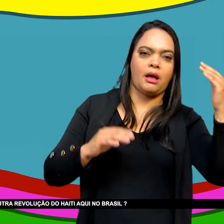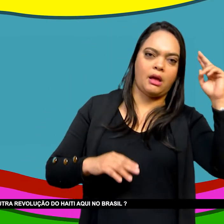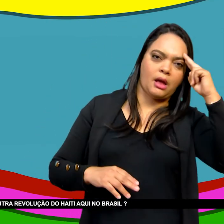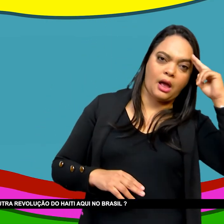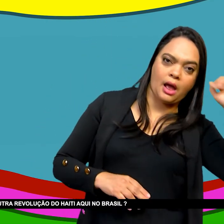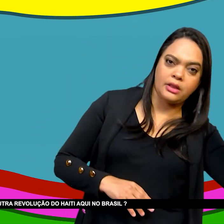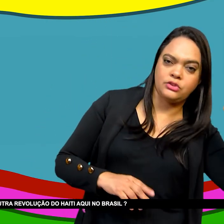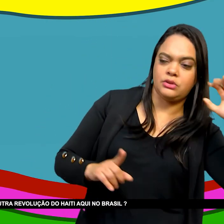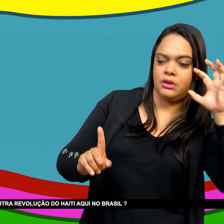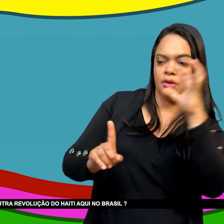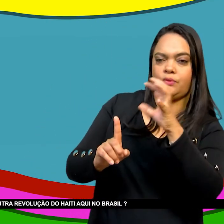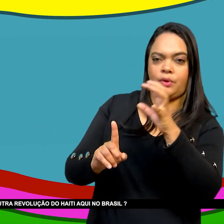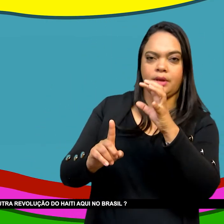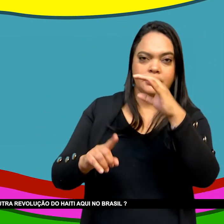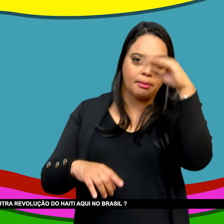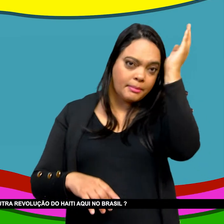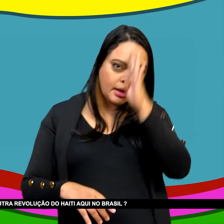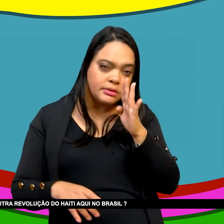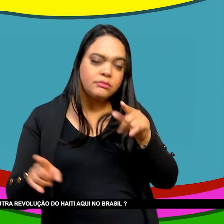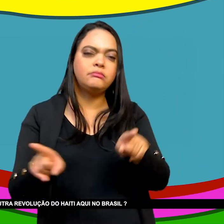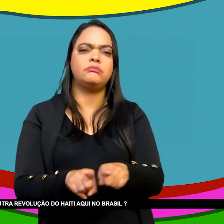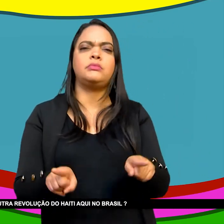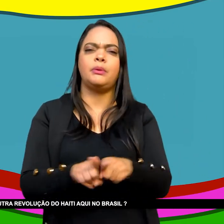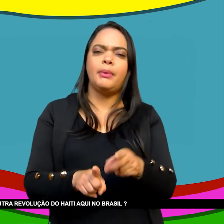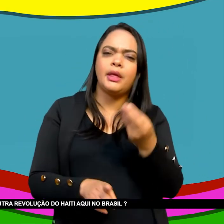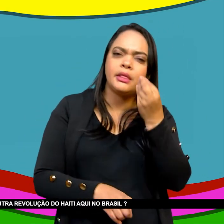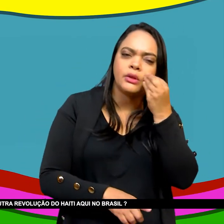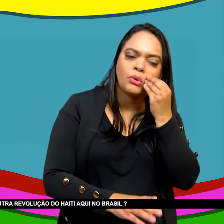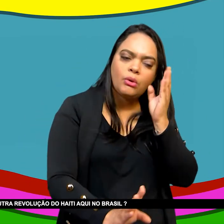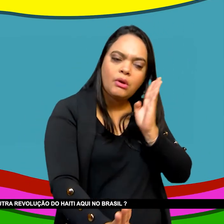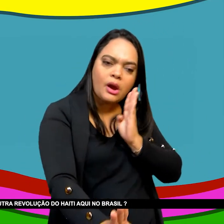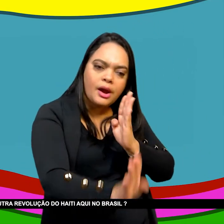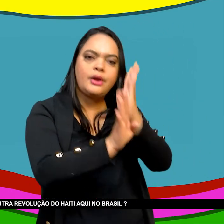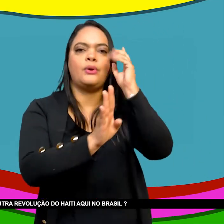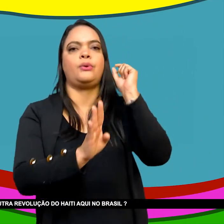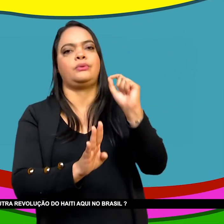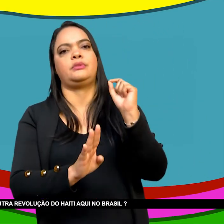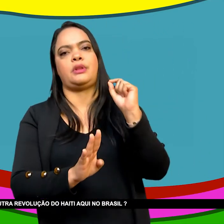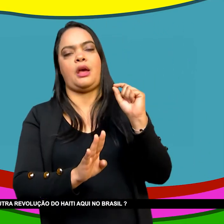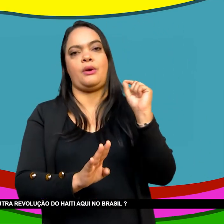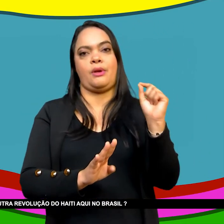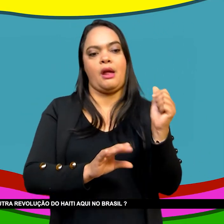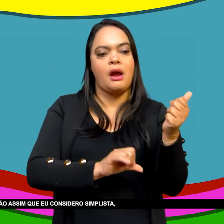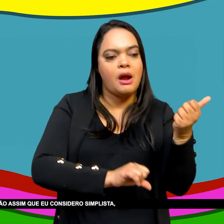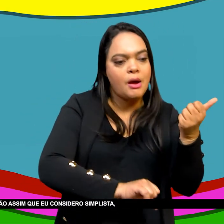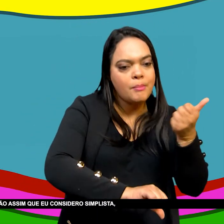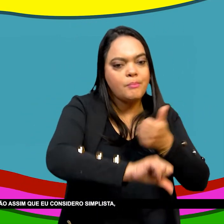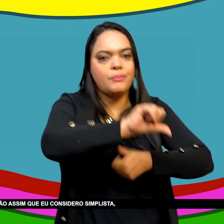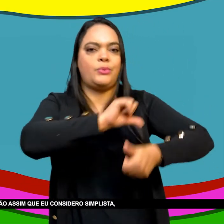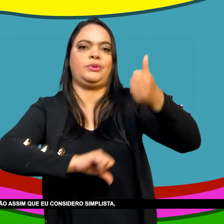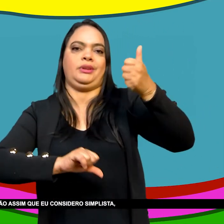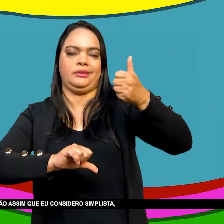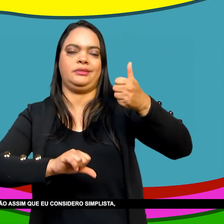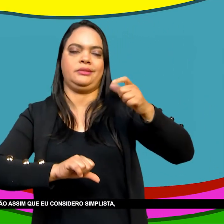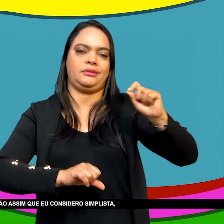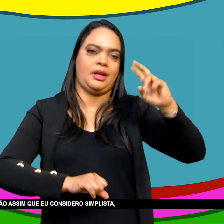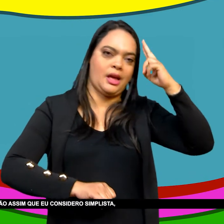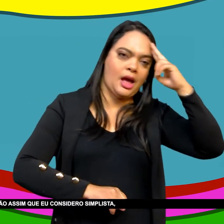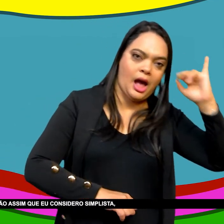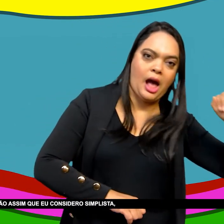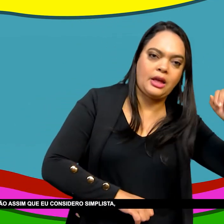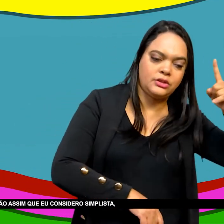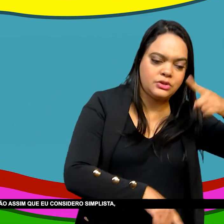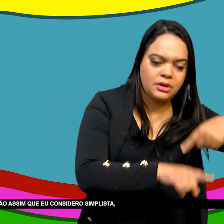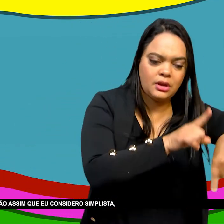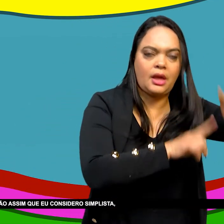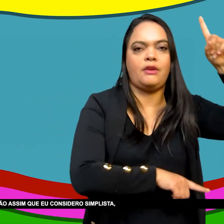esse tema Quer dizer O que a pergunta Se faz o seguinte Houve uma outra revolução Do Haiti Aqui no Brasil? Não Então não houve repercussão